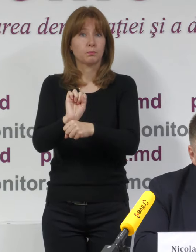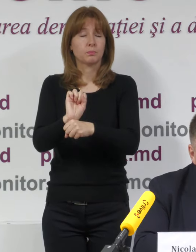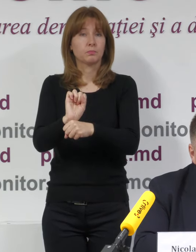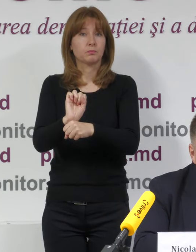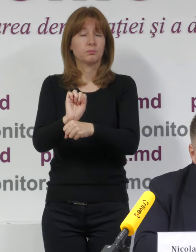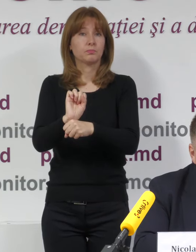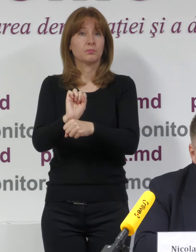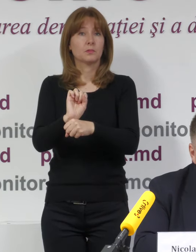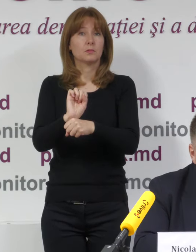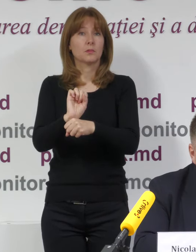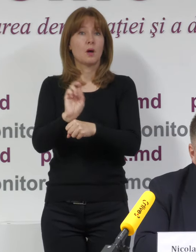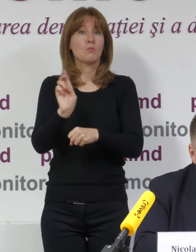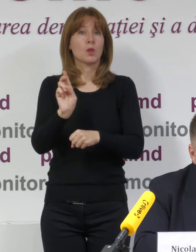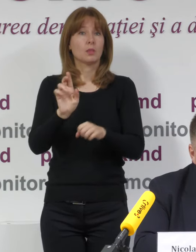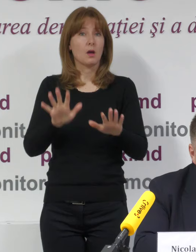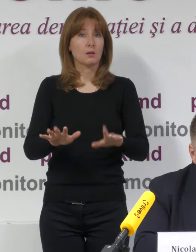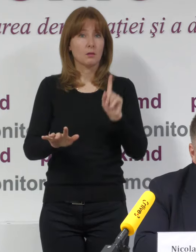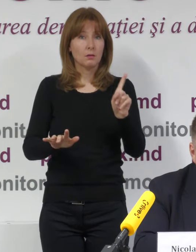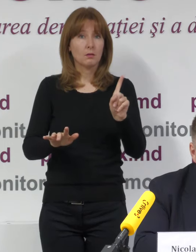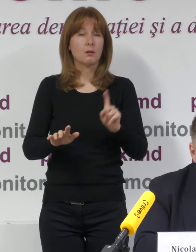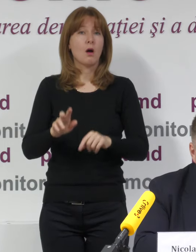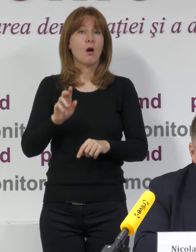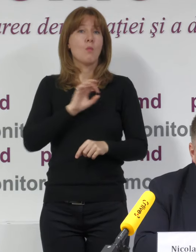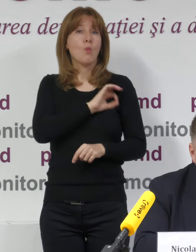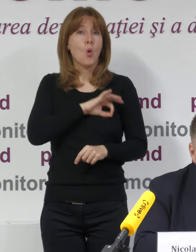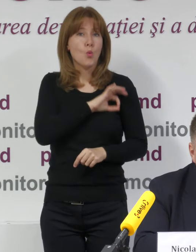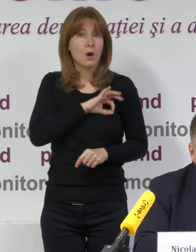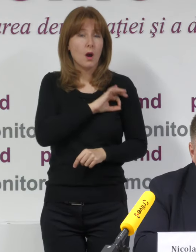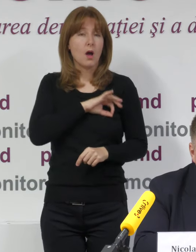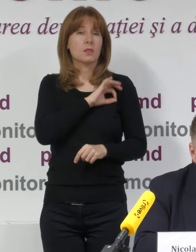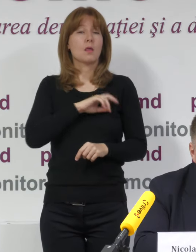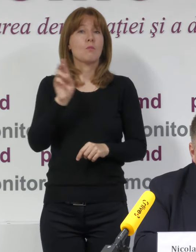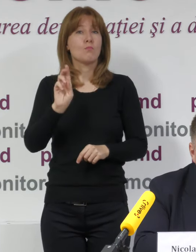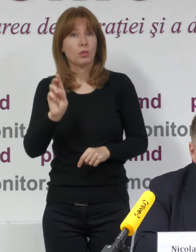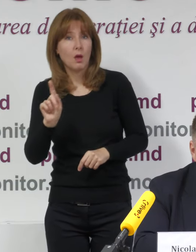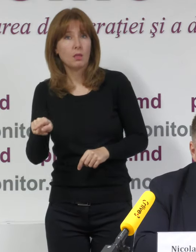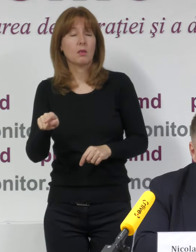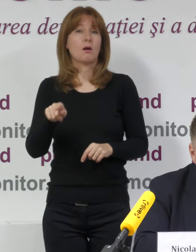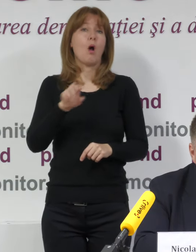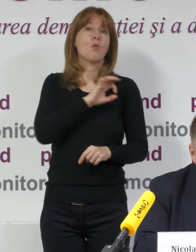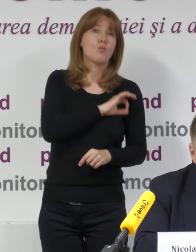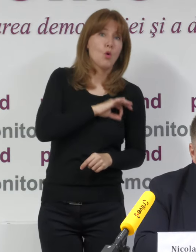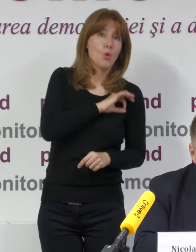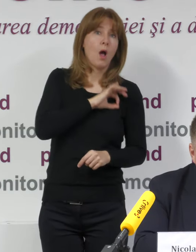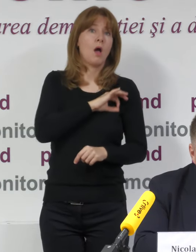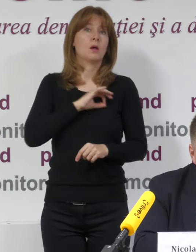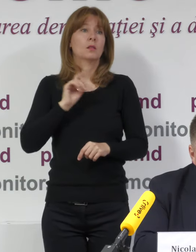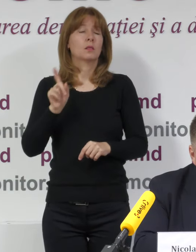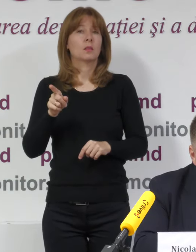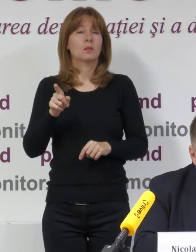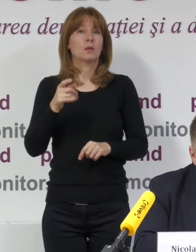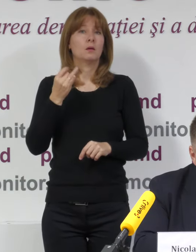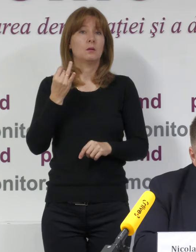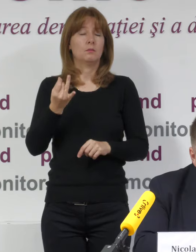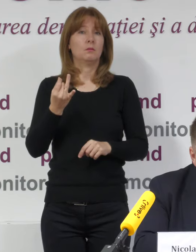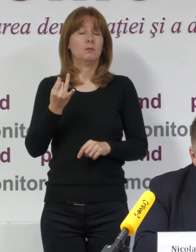într-o secție din Botanica, Chișinău, Buiucani, Chișinău, iarăși Botanica, Chișinău, iarăși Buiucani și de